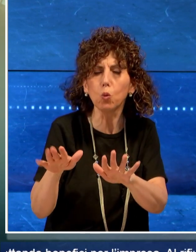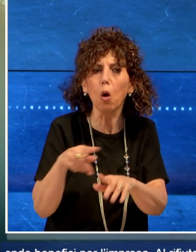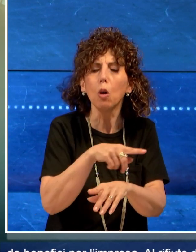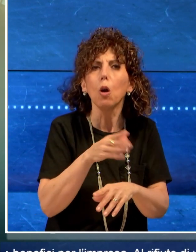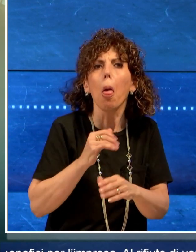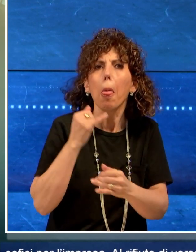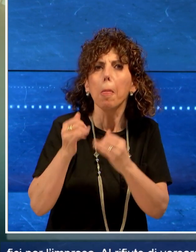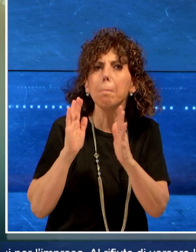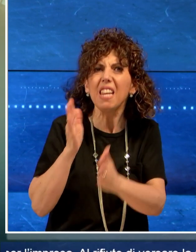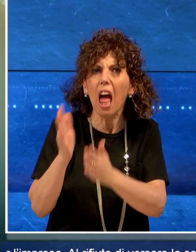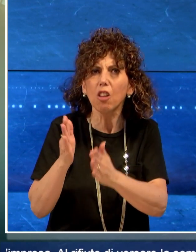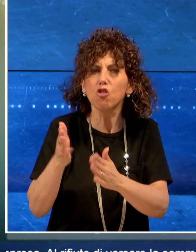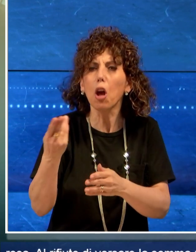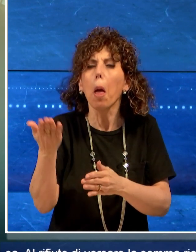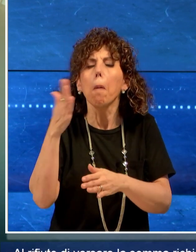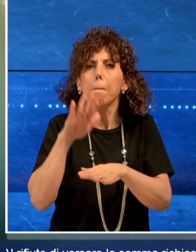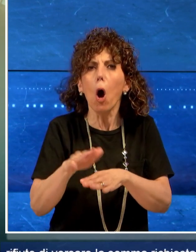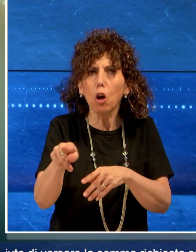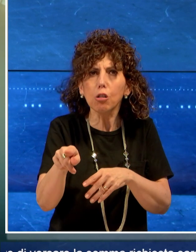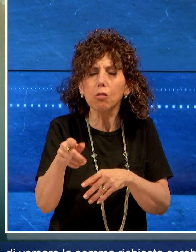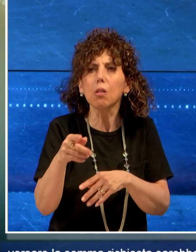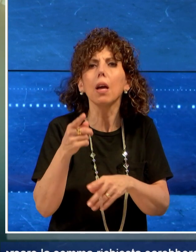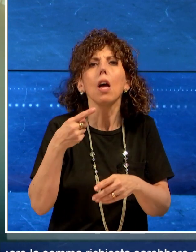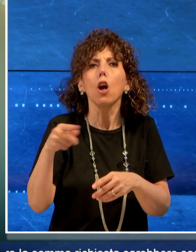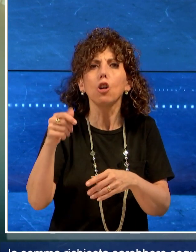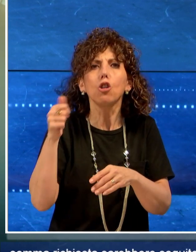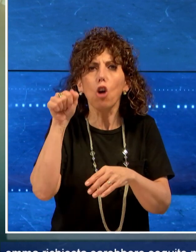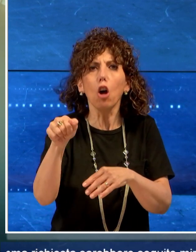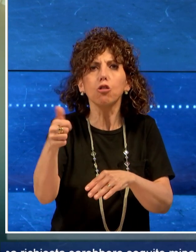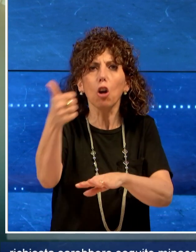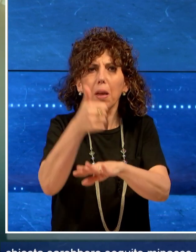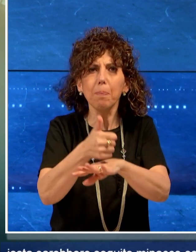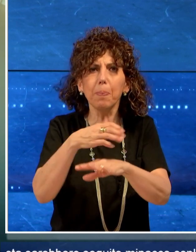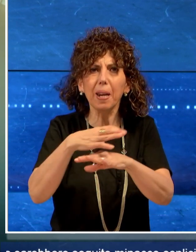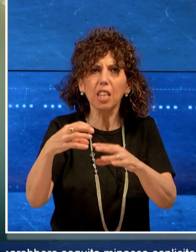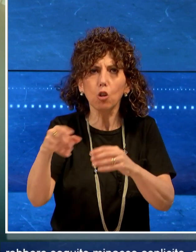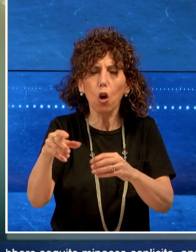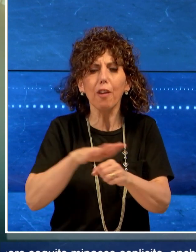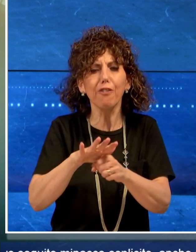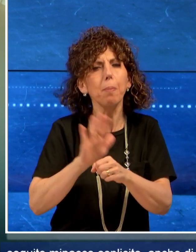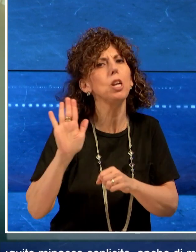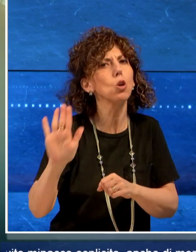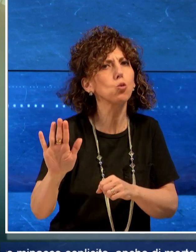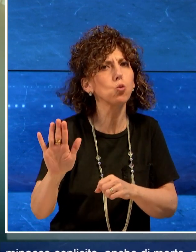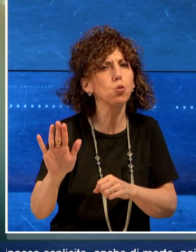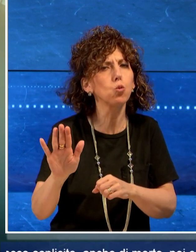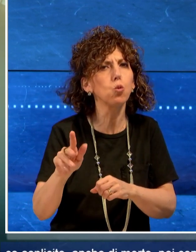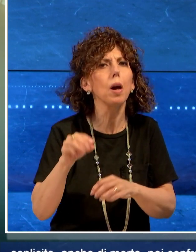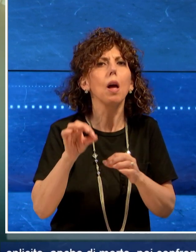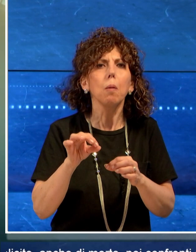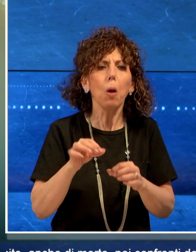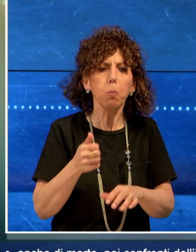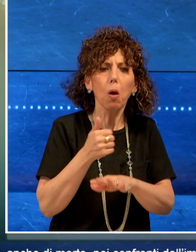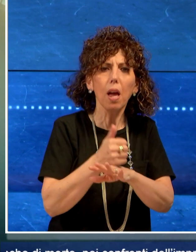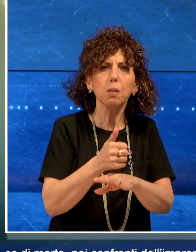minacce anche di morte nei confronti dell'imprenditore e dei suoi familiari da parte dell'esponente